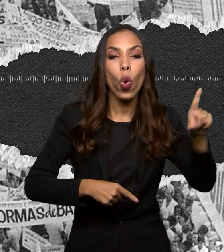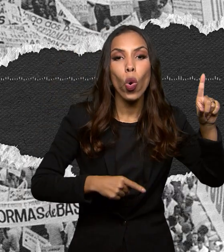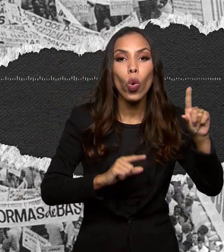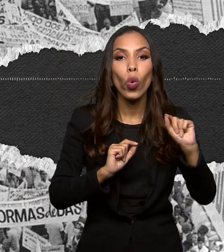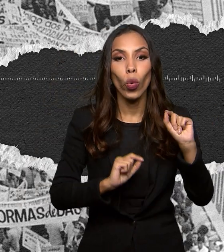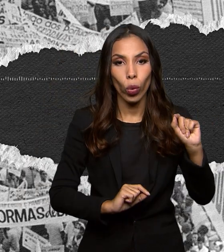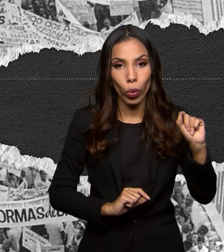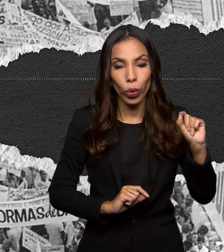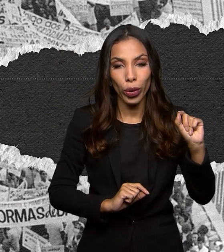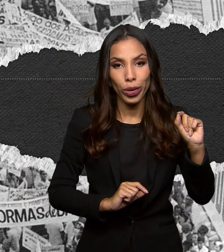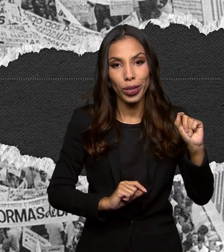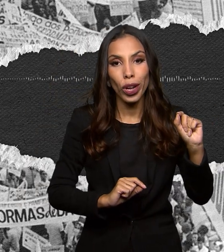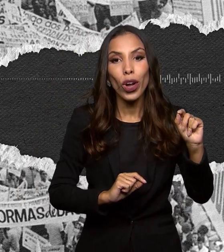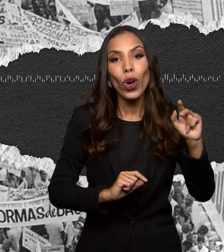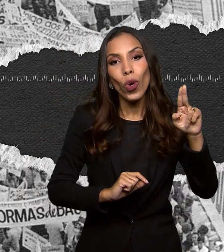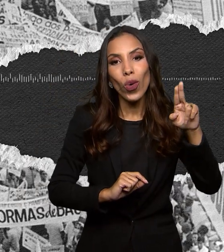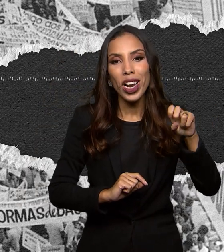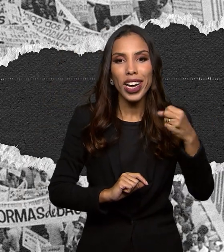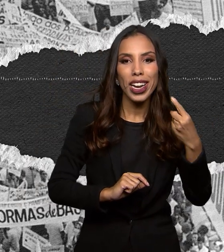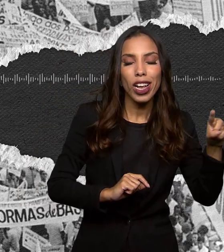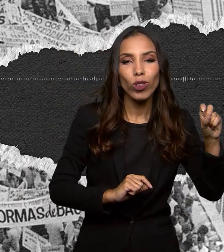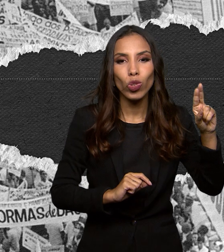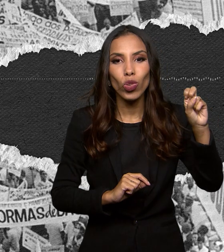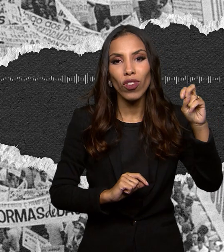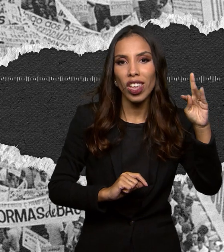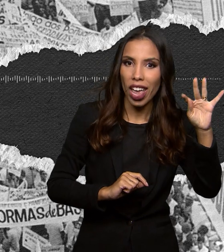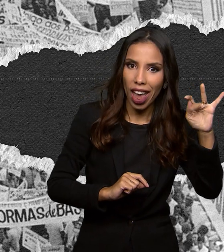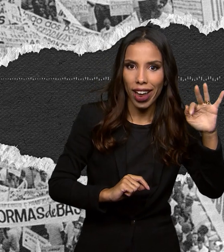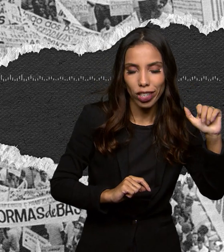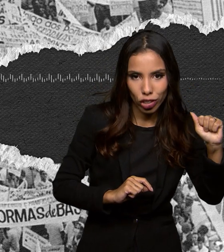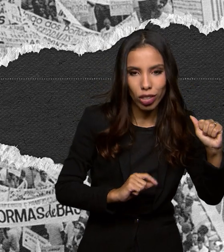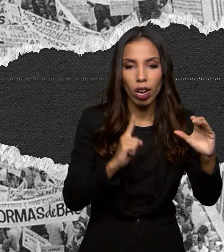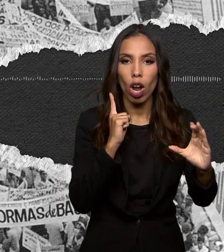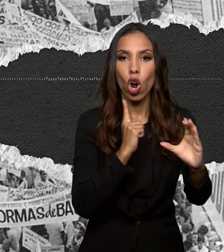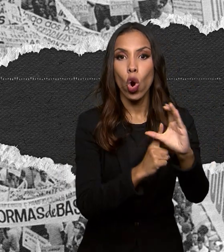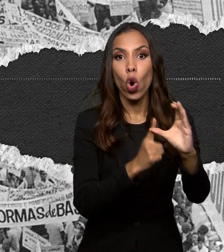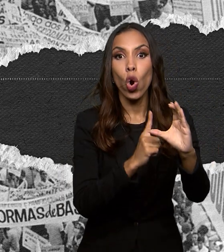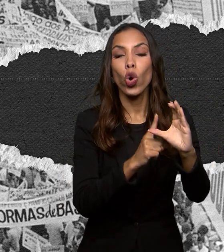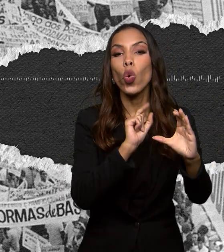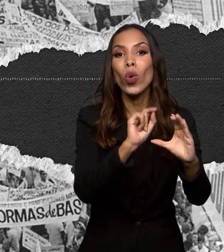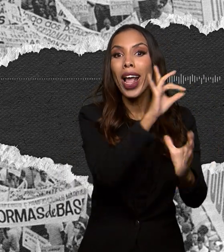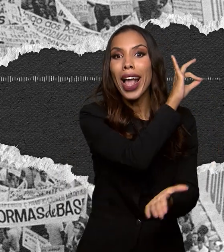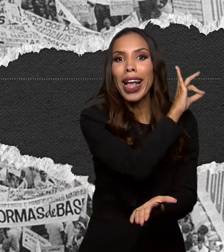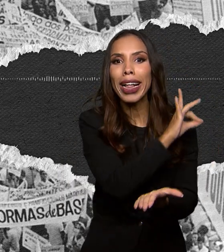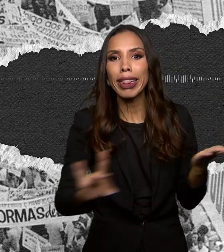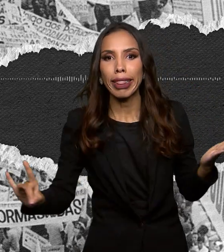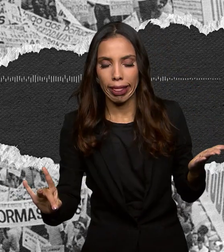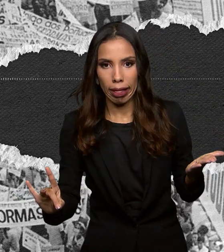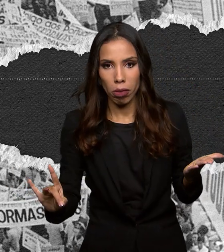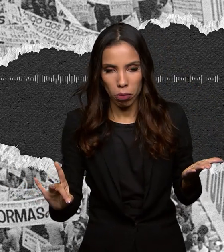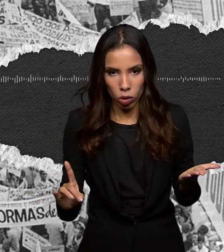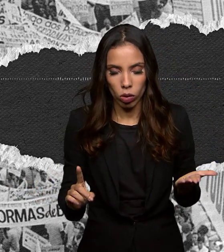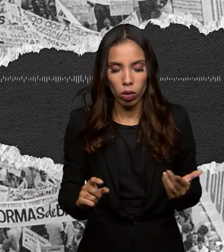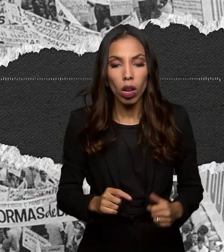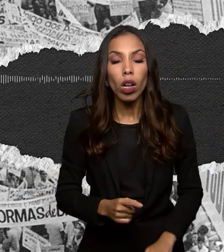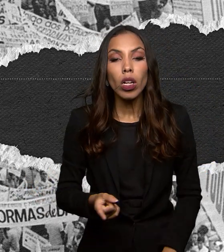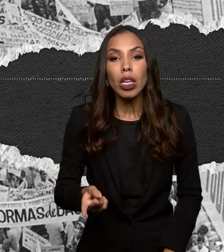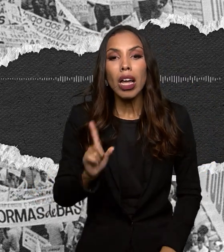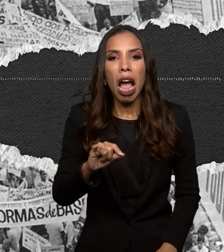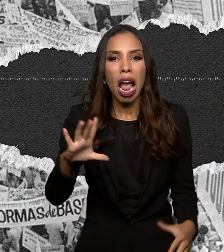União Soviética. E o comunismo encarnava o maior inimigo do Ocidente. Isso está profundamente ligado não só à divisão do